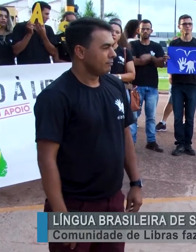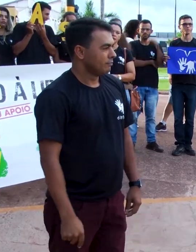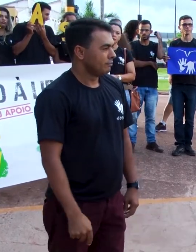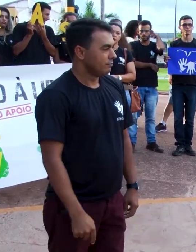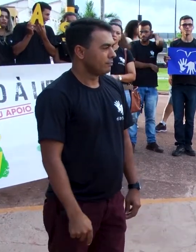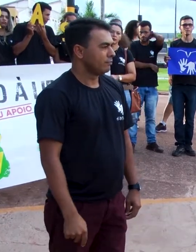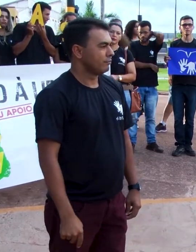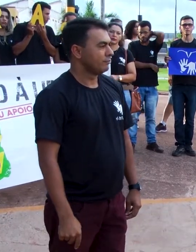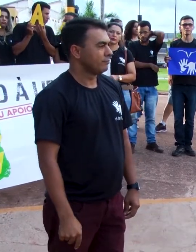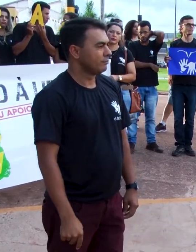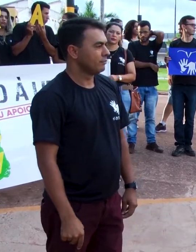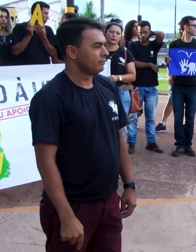governo do presidente Bolsonaro.